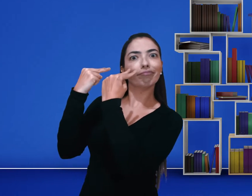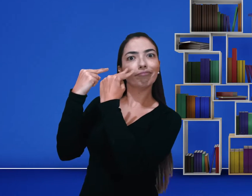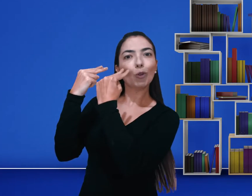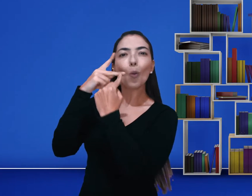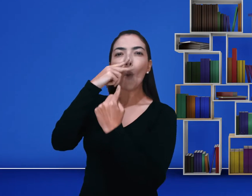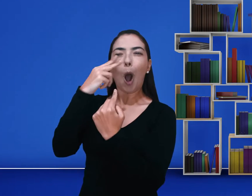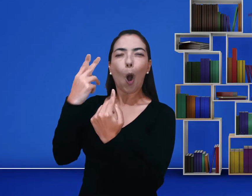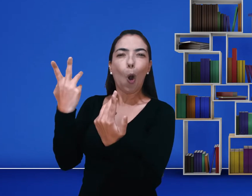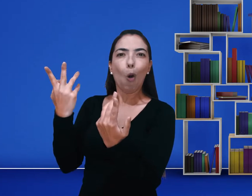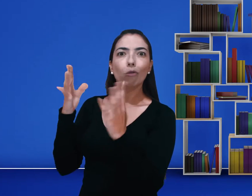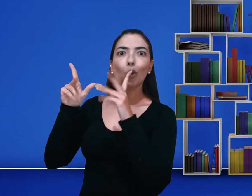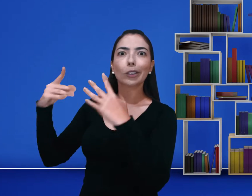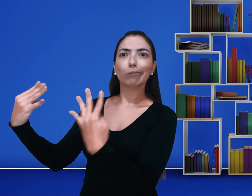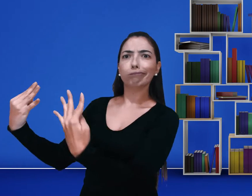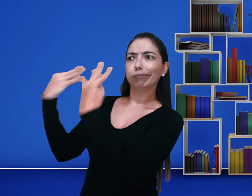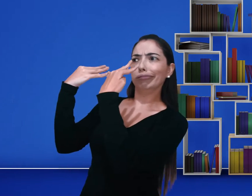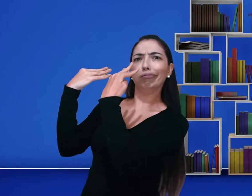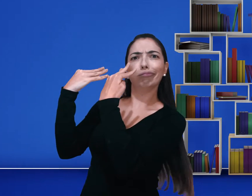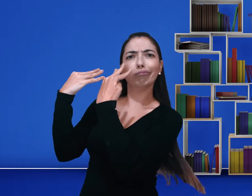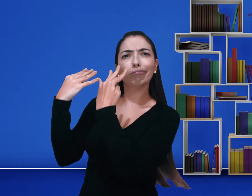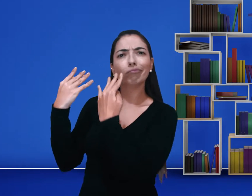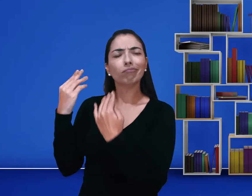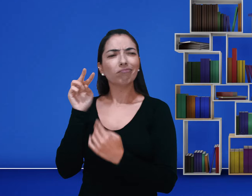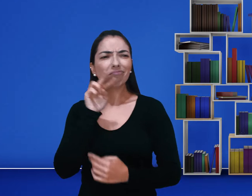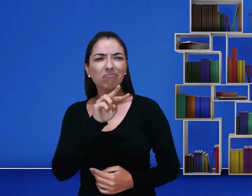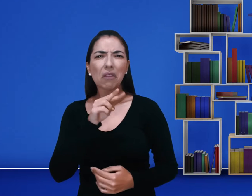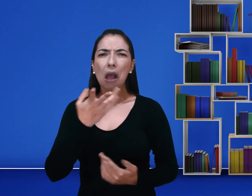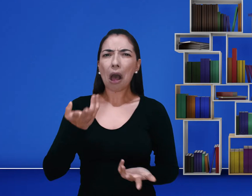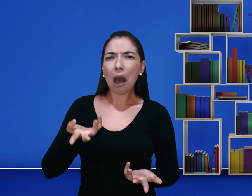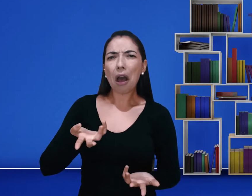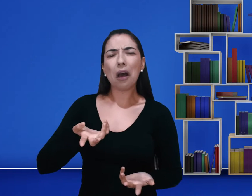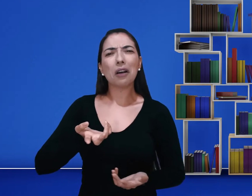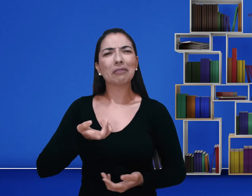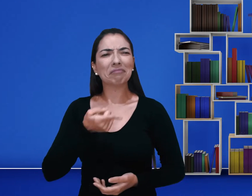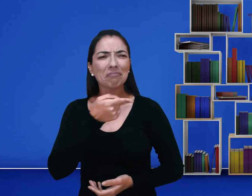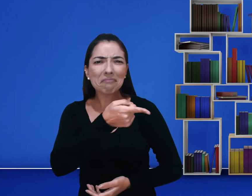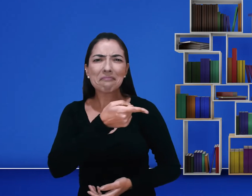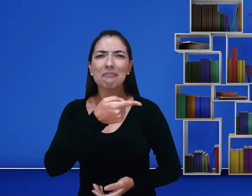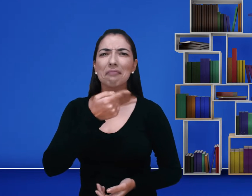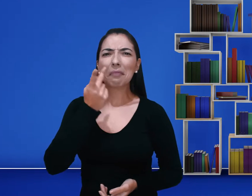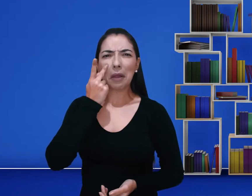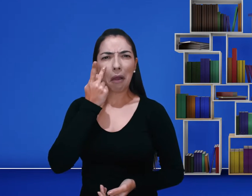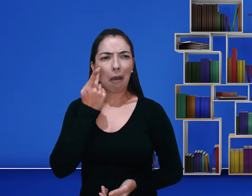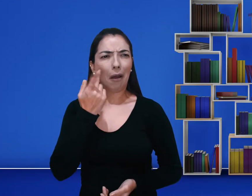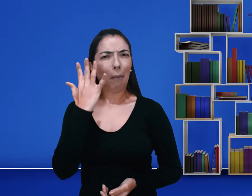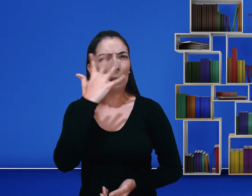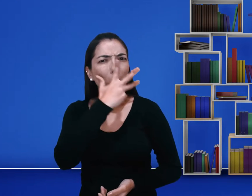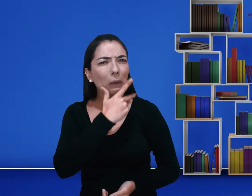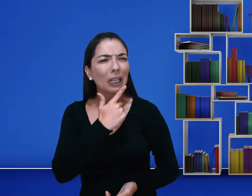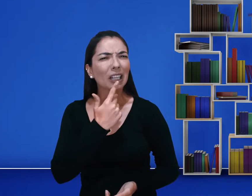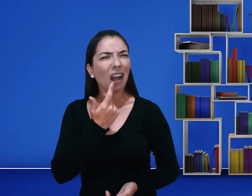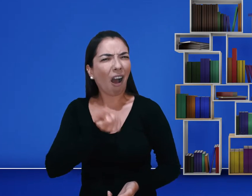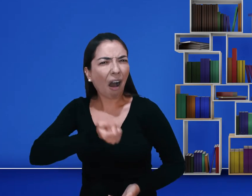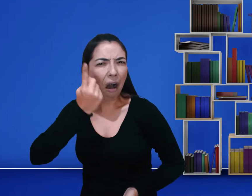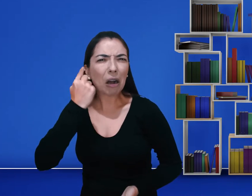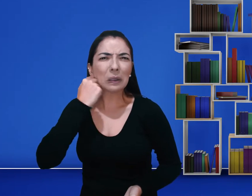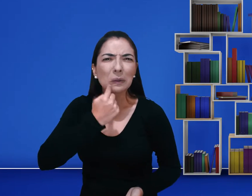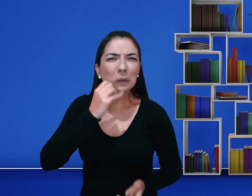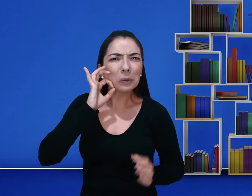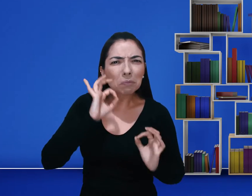me olhavam de maneira diferente e pensavam a mesma coisa. Nossa, aquela é bonita, mas